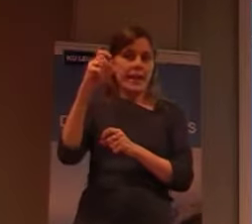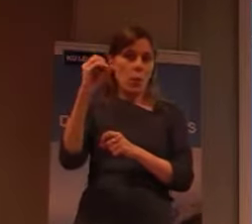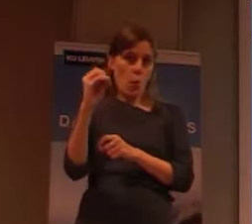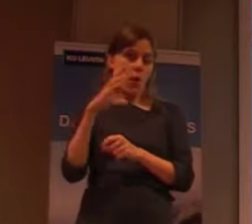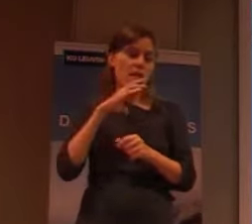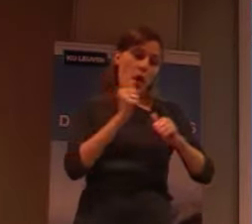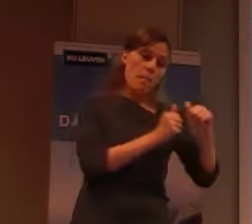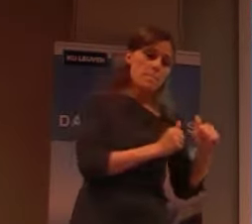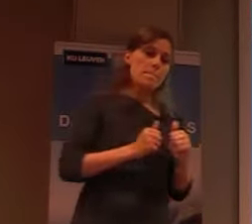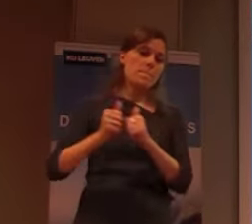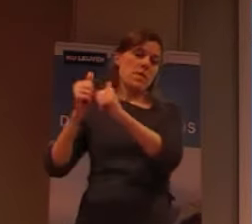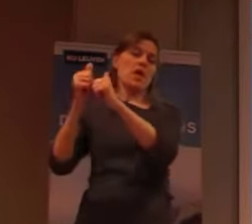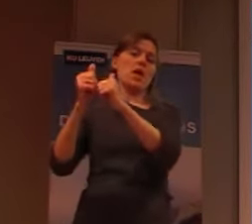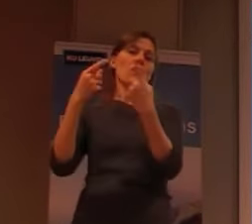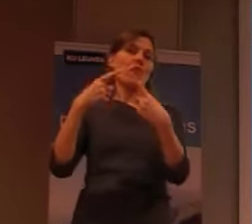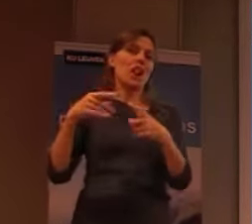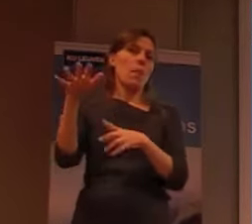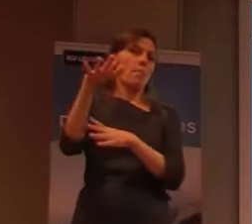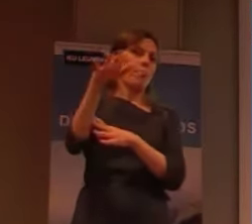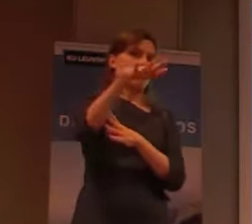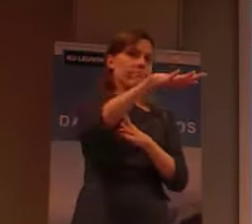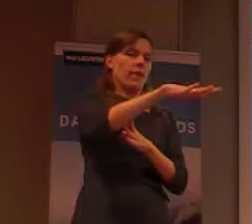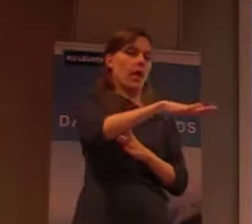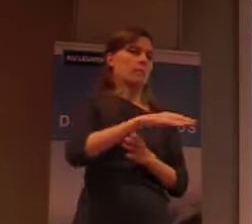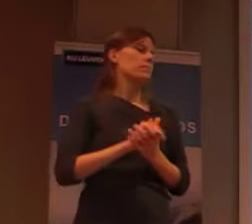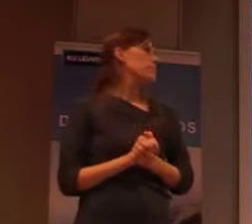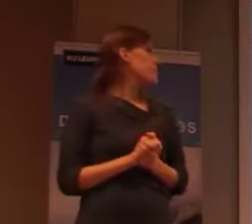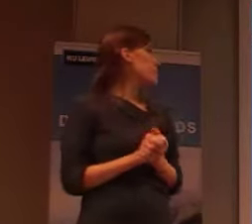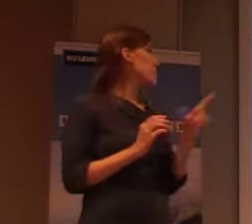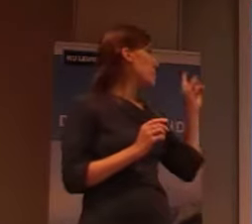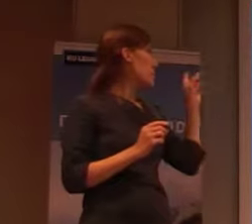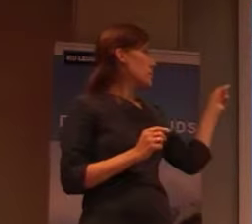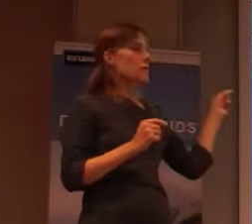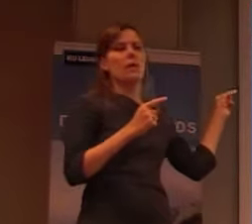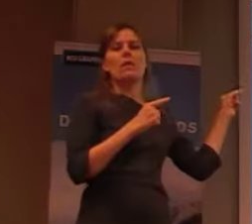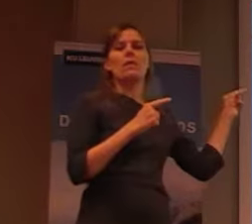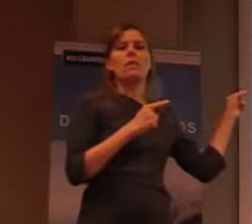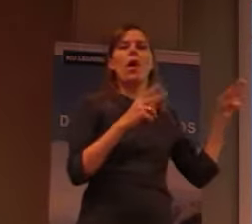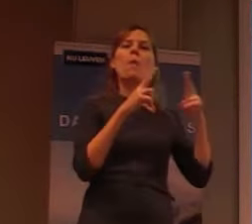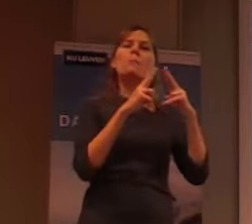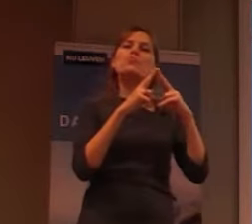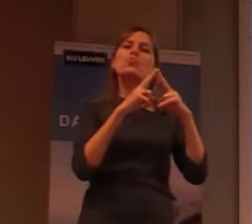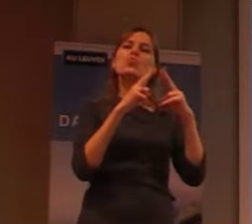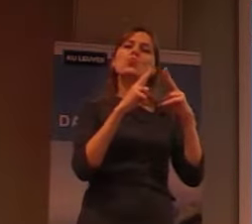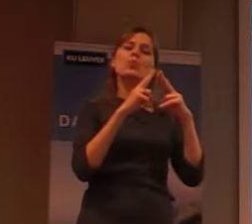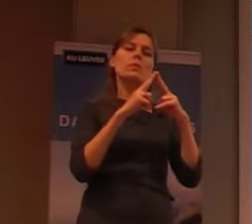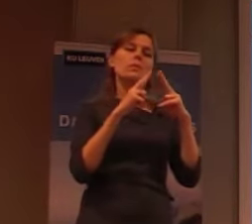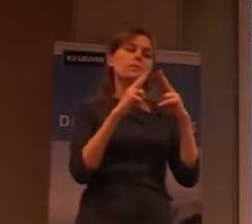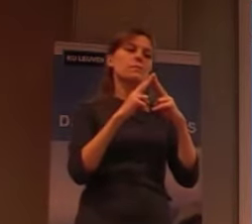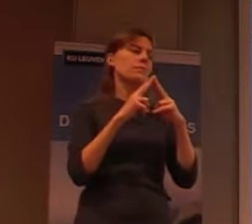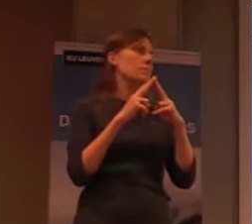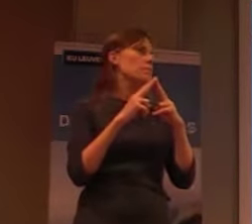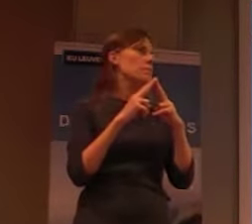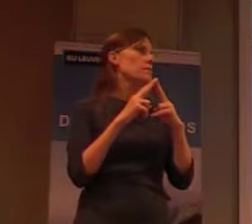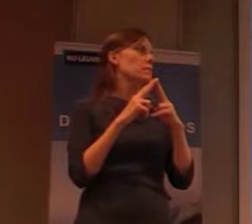meegenomen eigenlijk naar een aantal van die plekken. Dus dit hier is eigenlijk waar we op bezoek zijn, bij